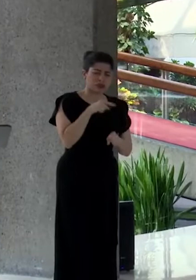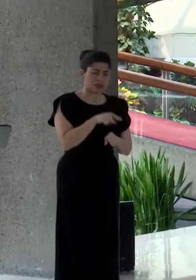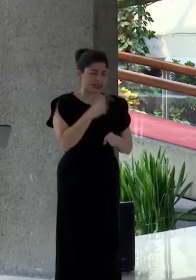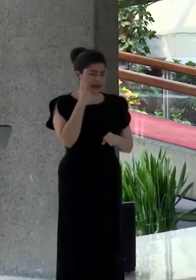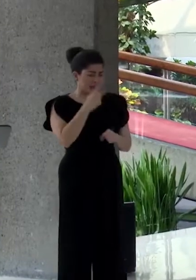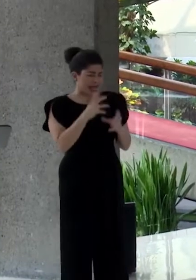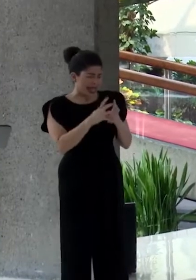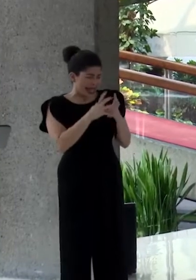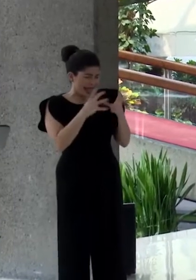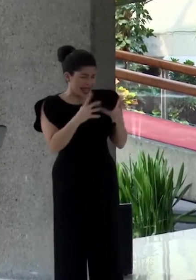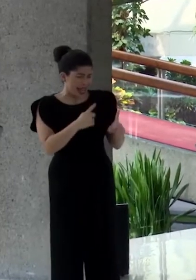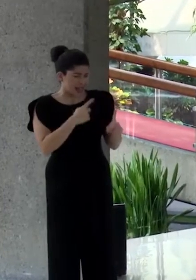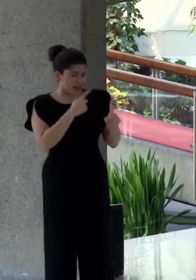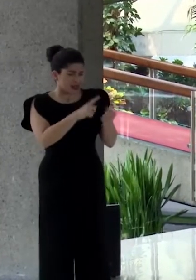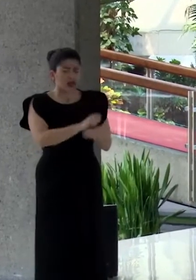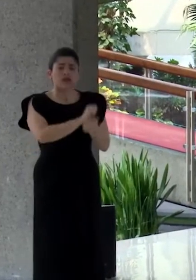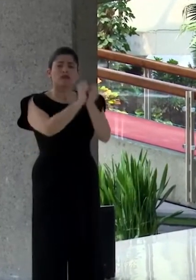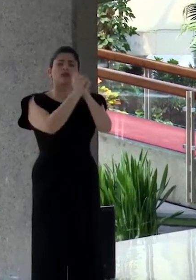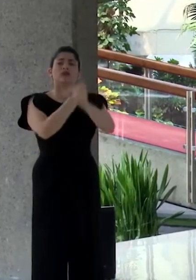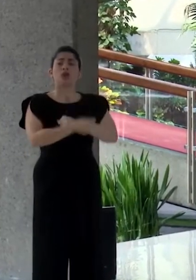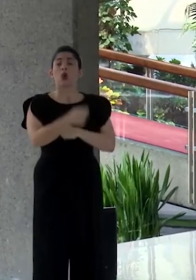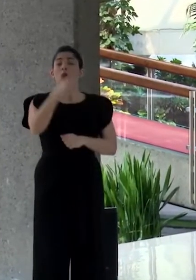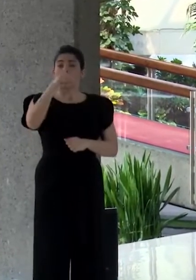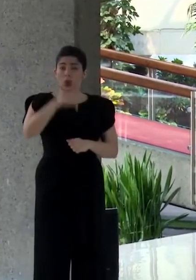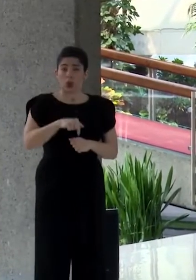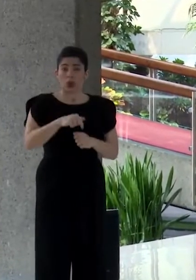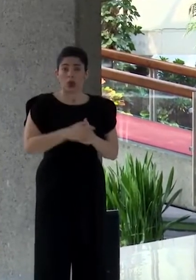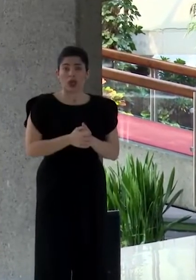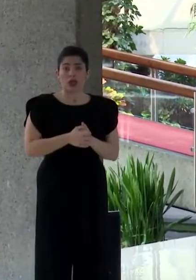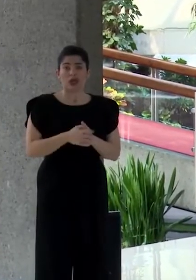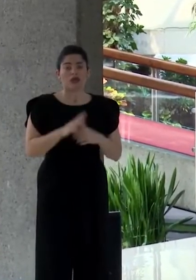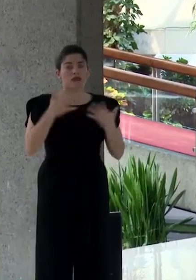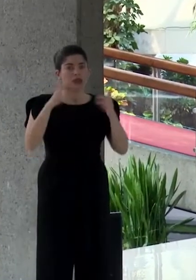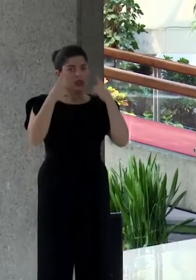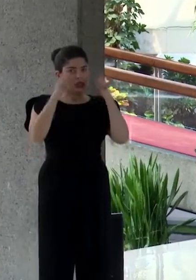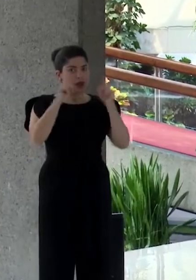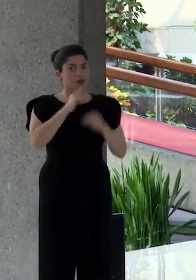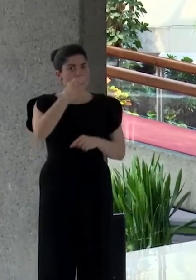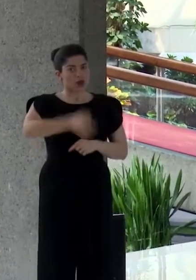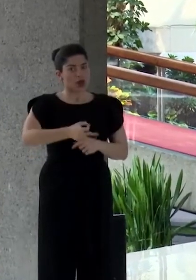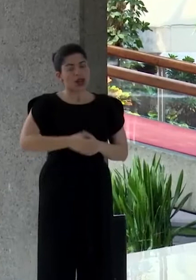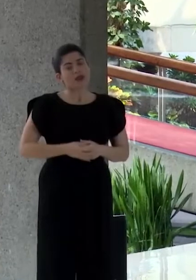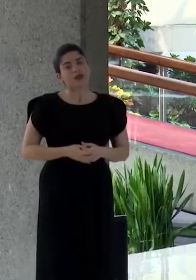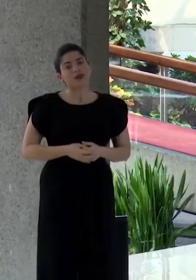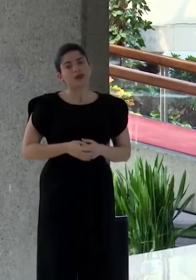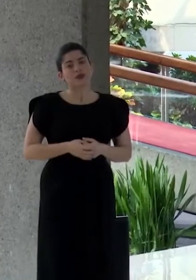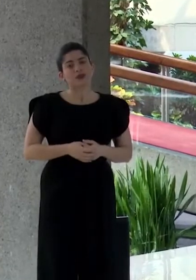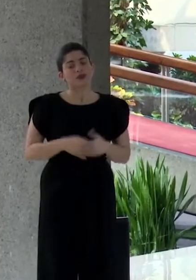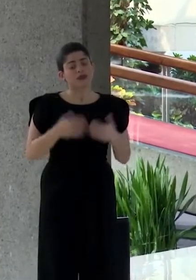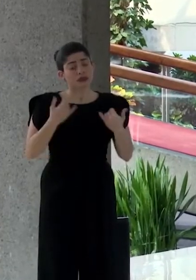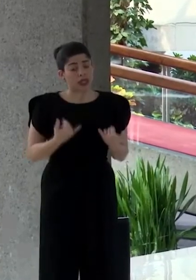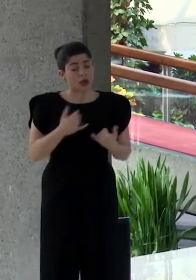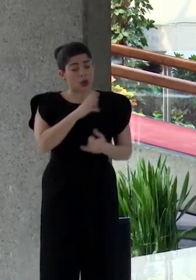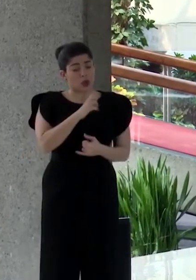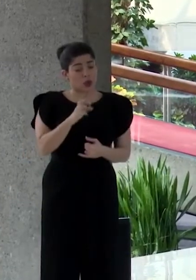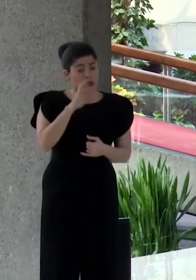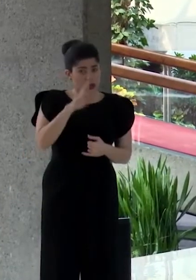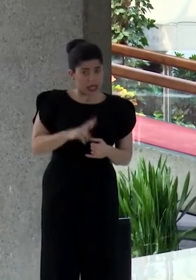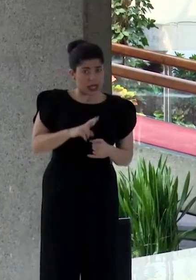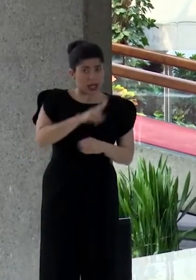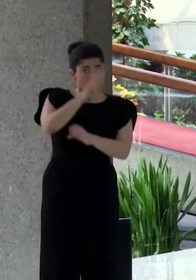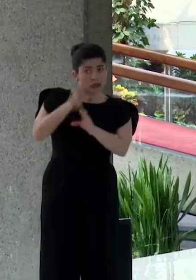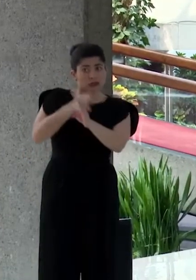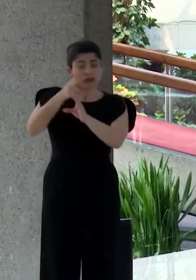gran aspiración se convierte el día de hoy en una realidad. Con la entrada de Costa Rica